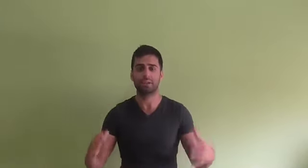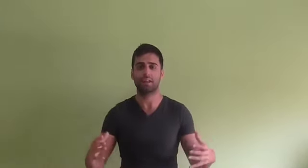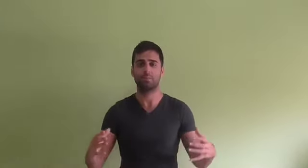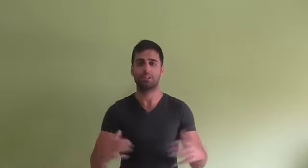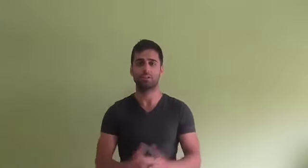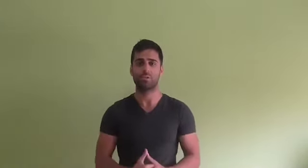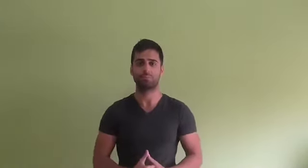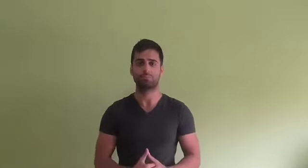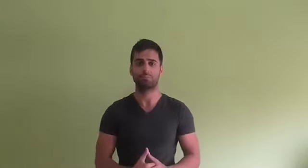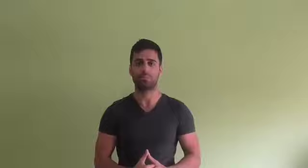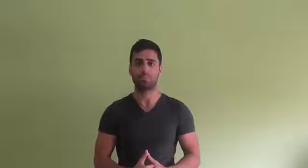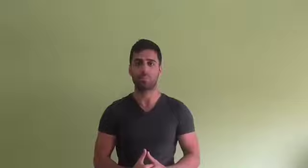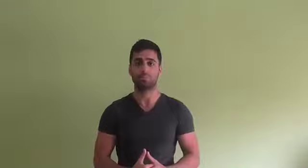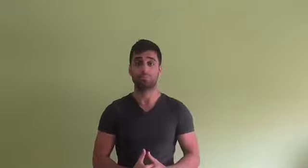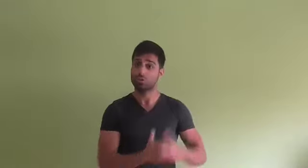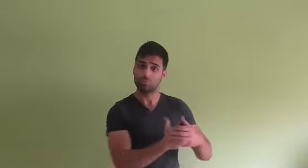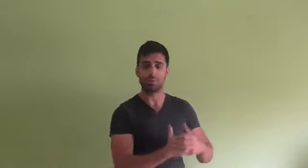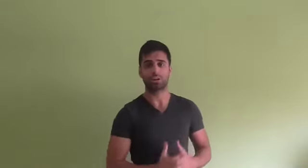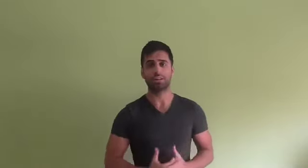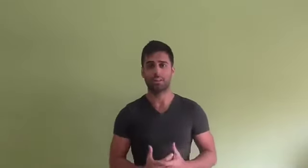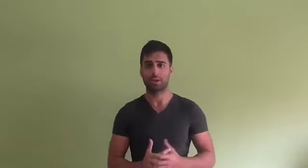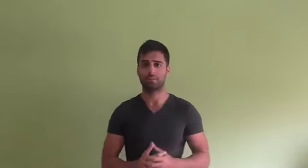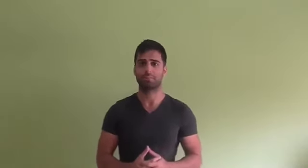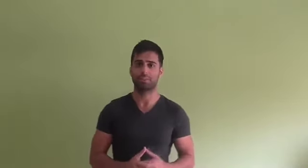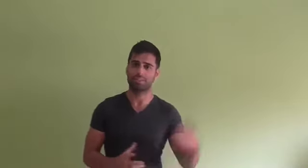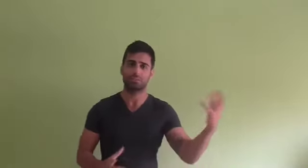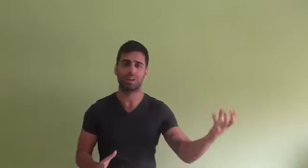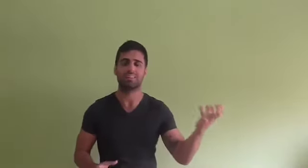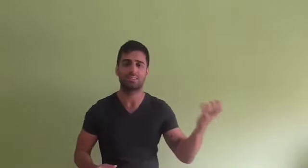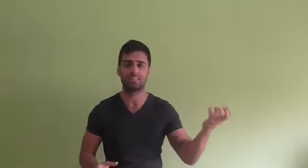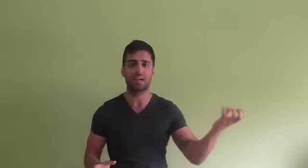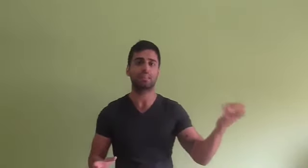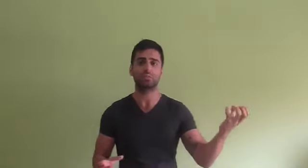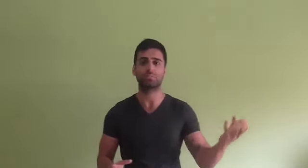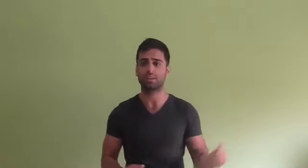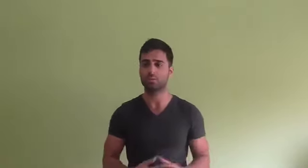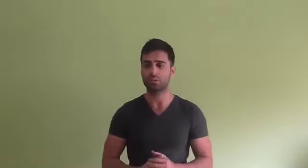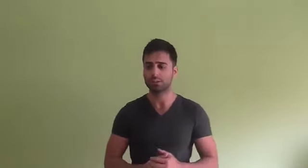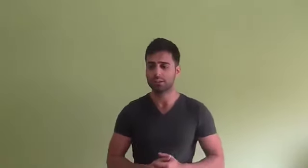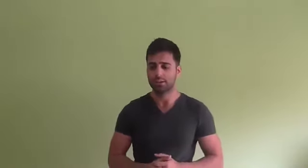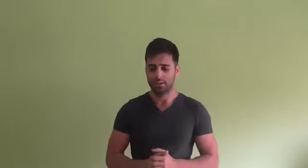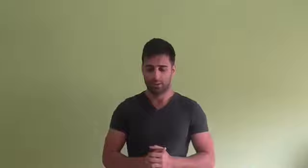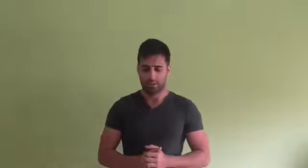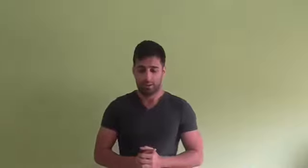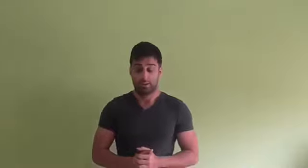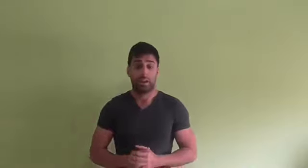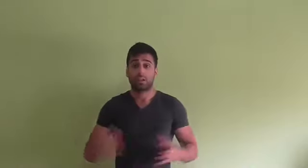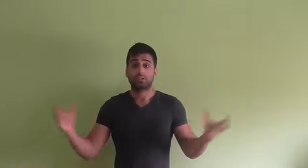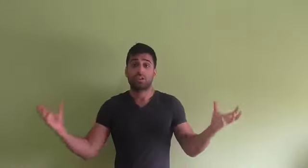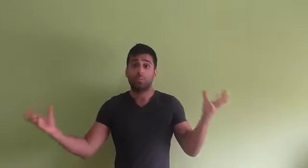vivir el momento. Y eso es muy importante también. Esa es una necesidad de tu espíritu. El caso es que